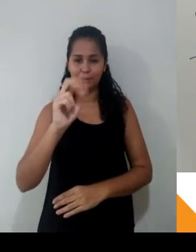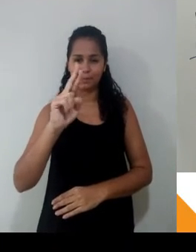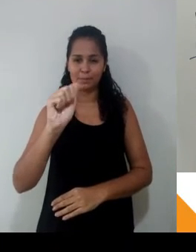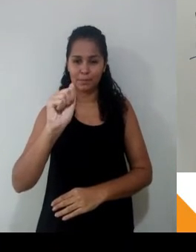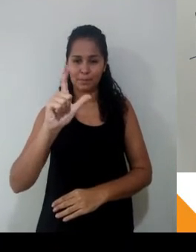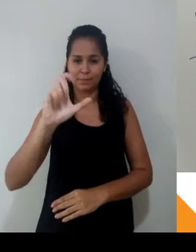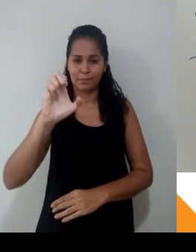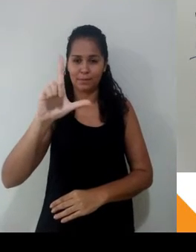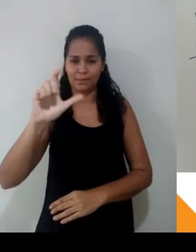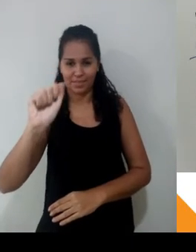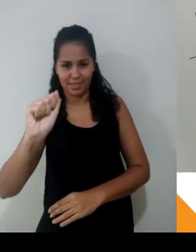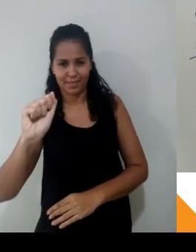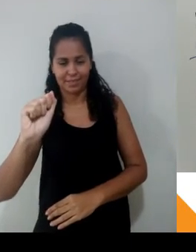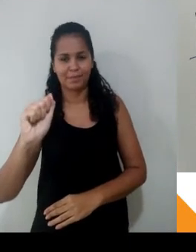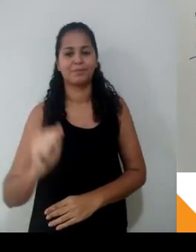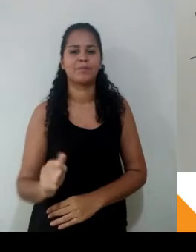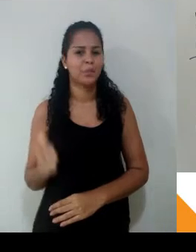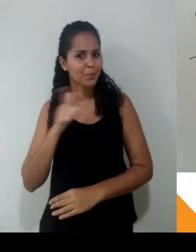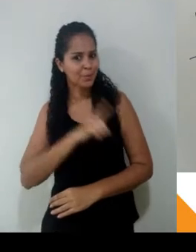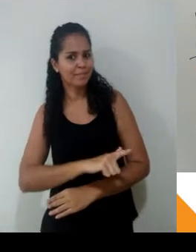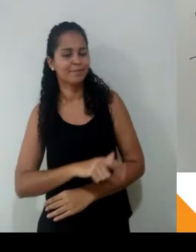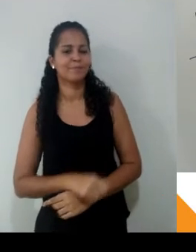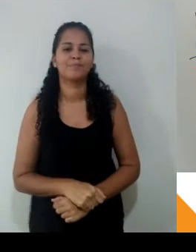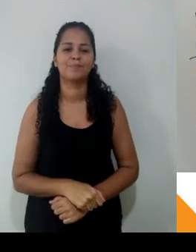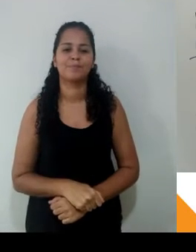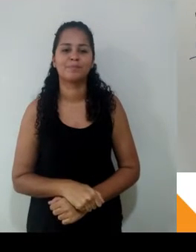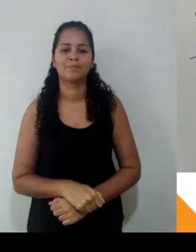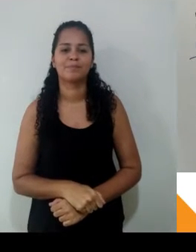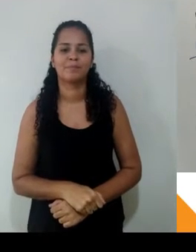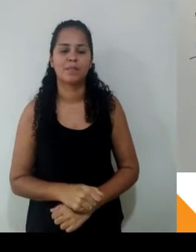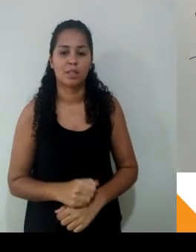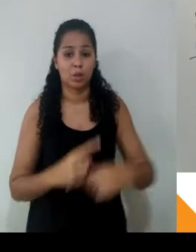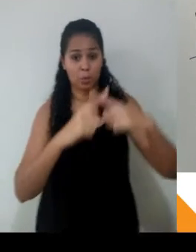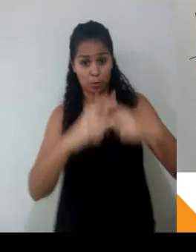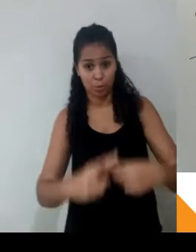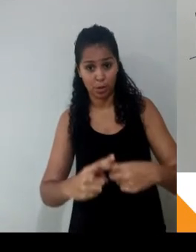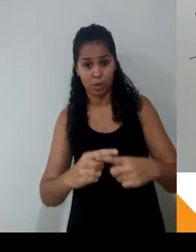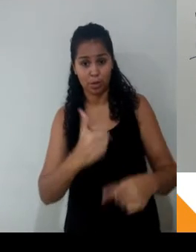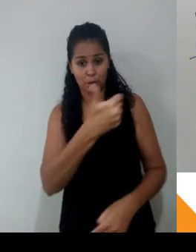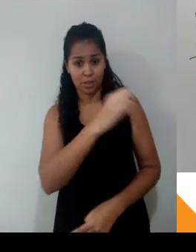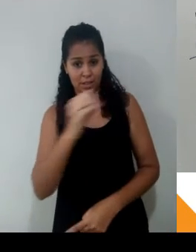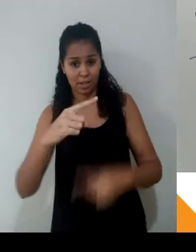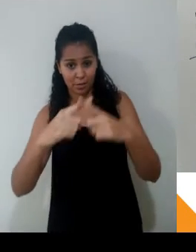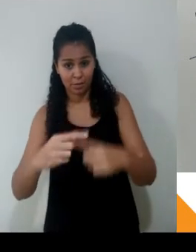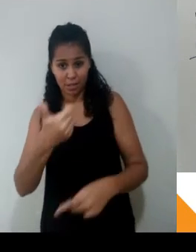vezes x é igual a 5 vezes 80. 100x é igual a